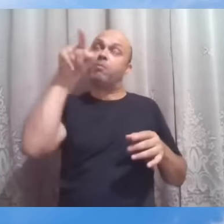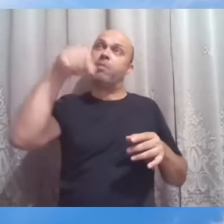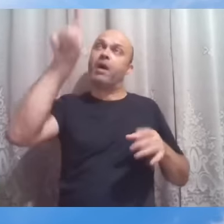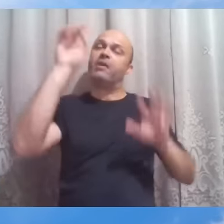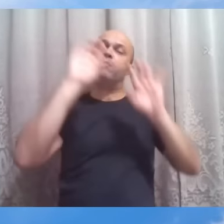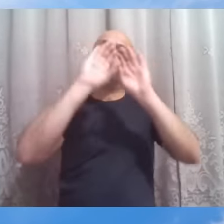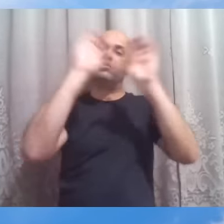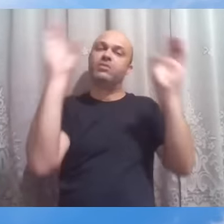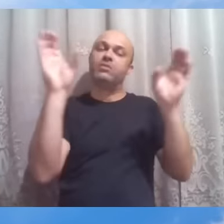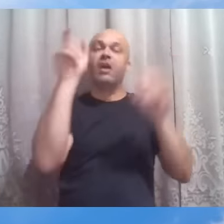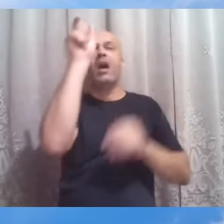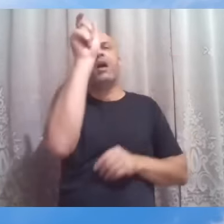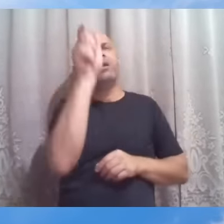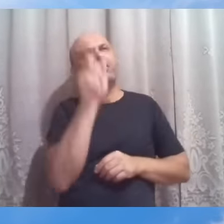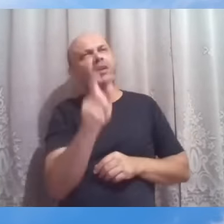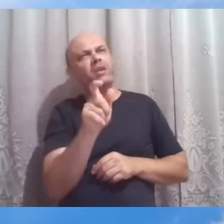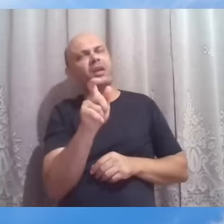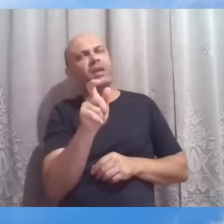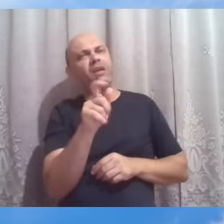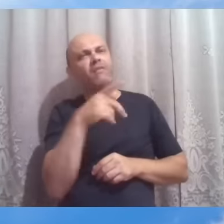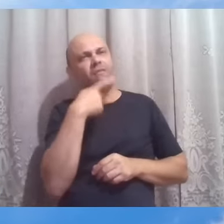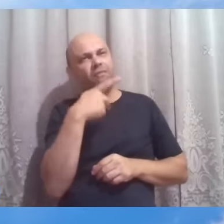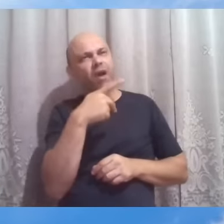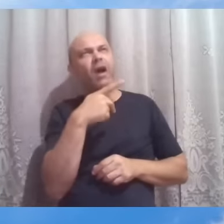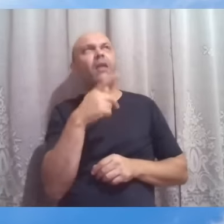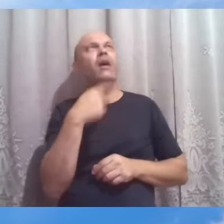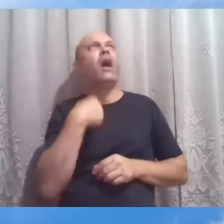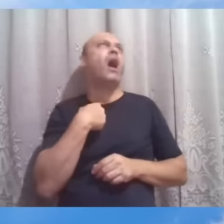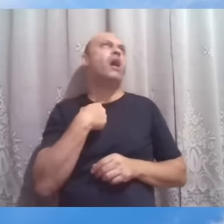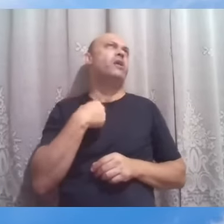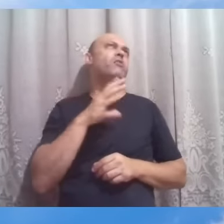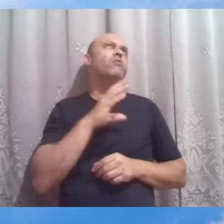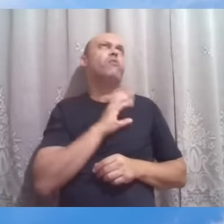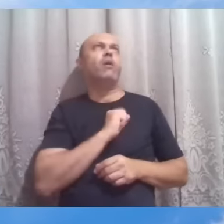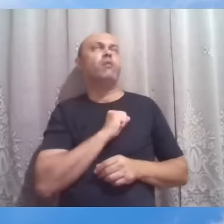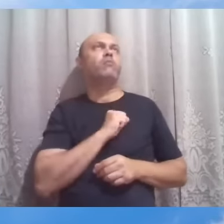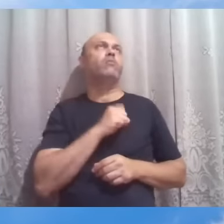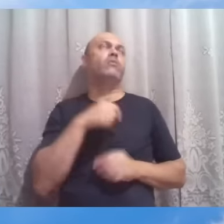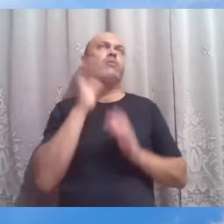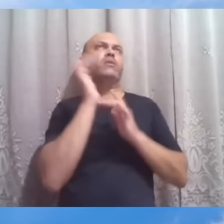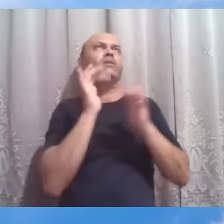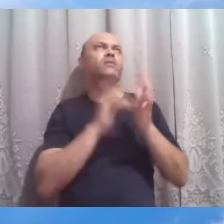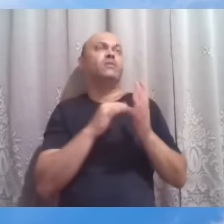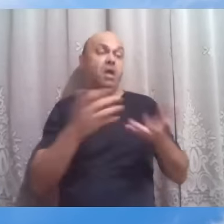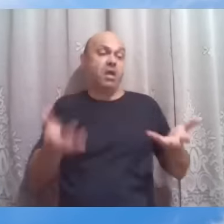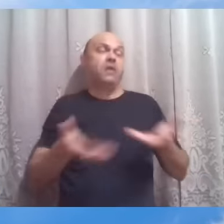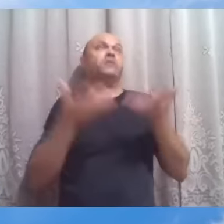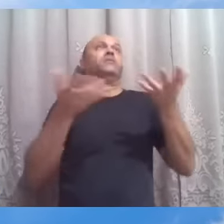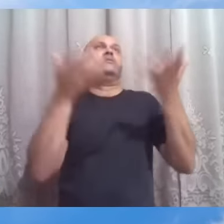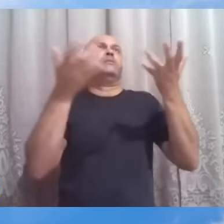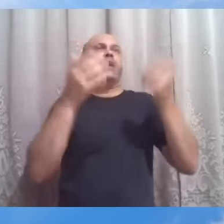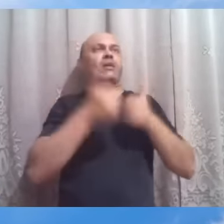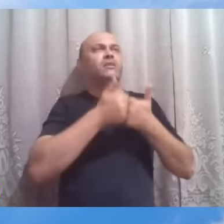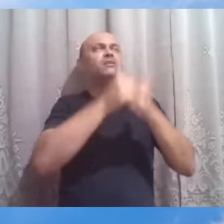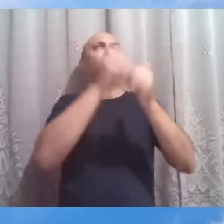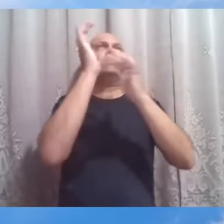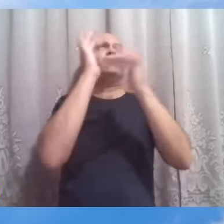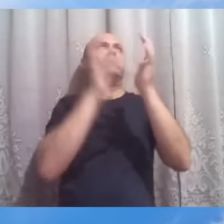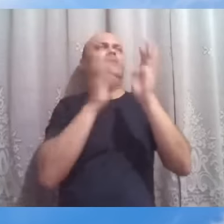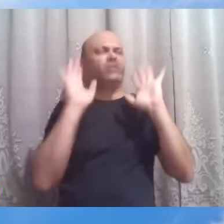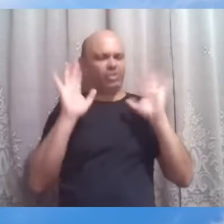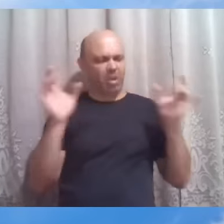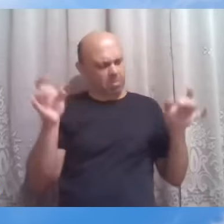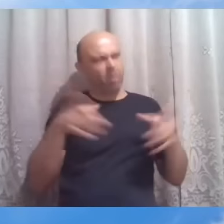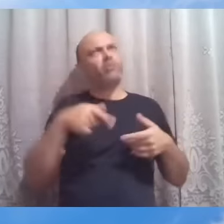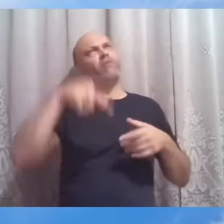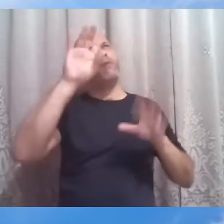confessam a sua adesão ao Cristo aqueles que exaltam a sua condição de seguidores dele estariam garantidos no céu